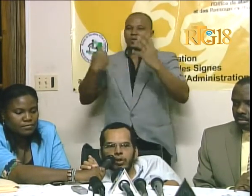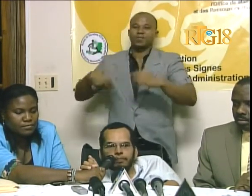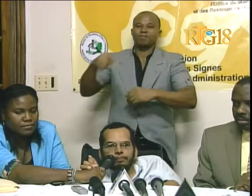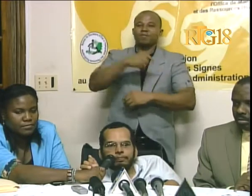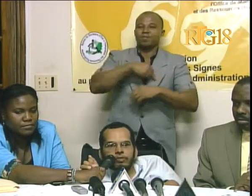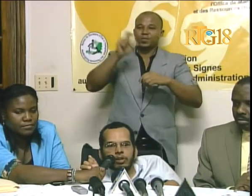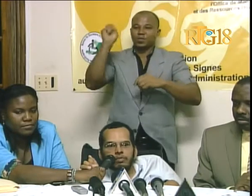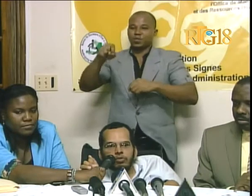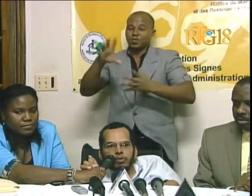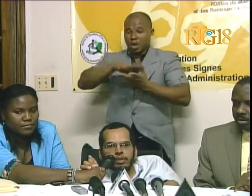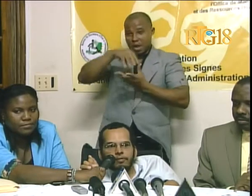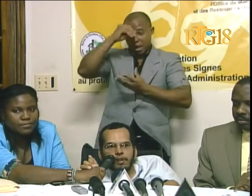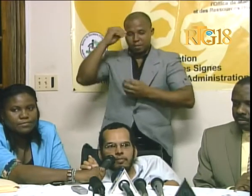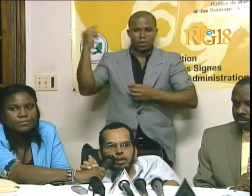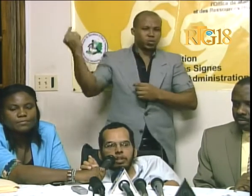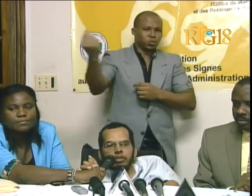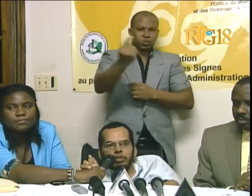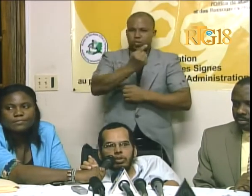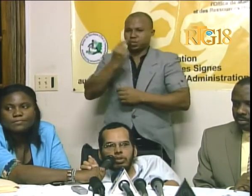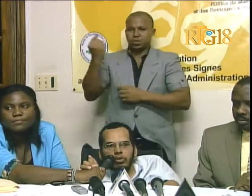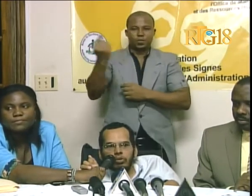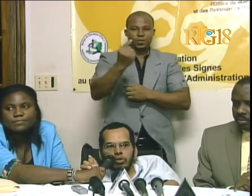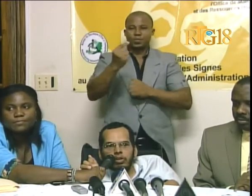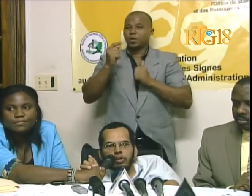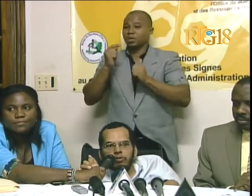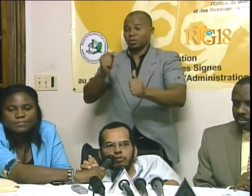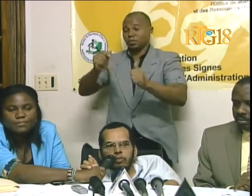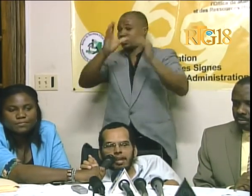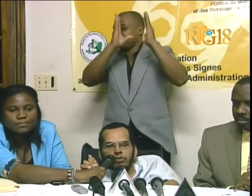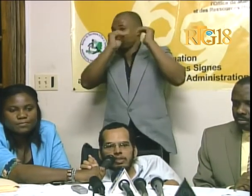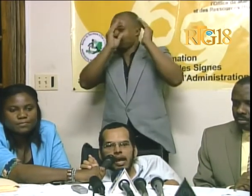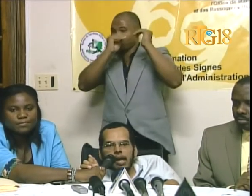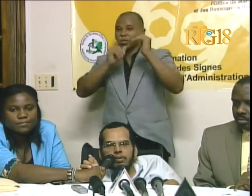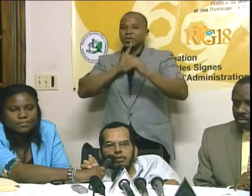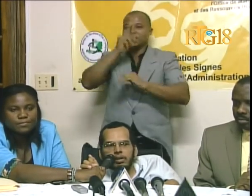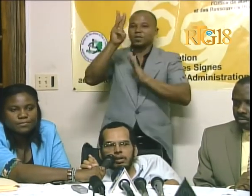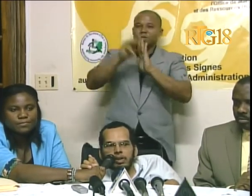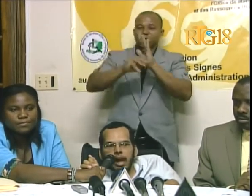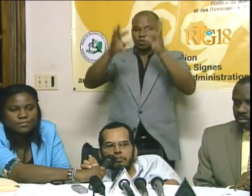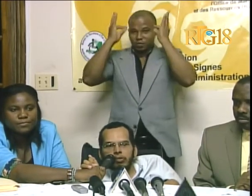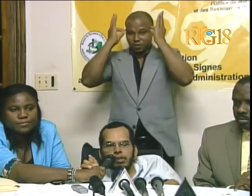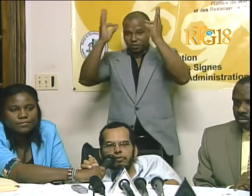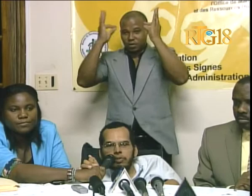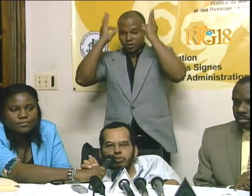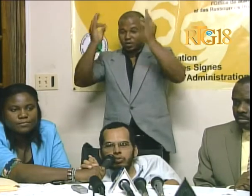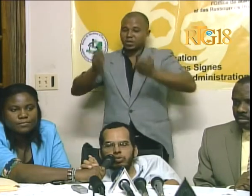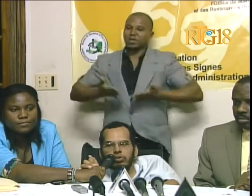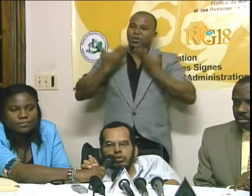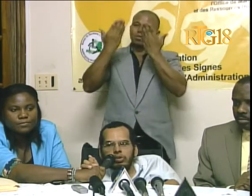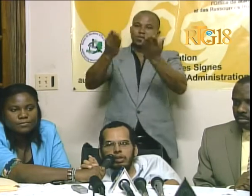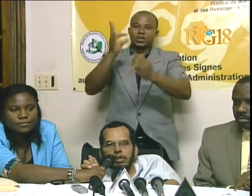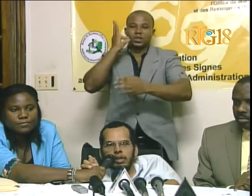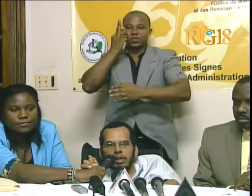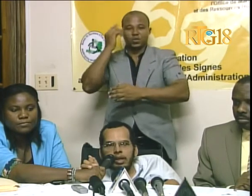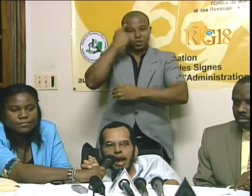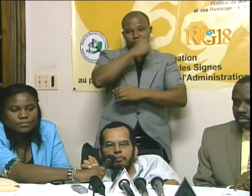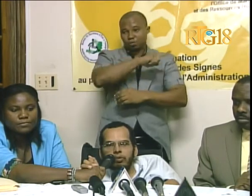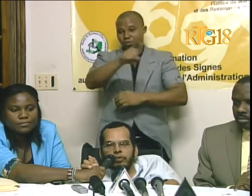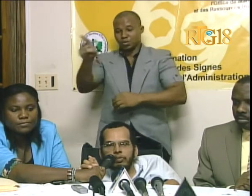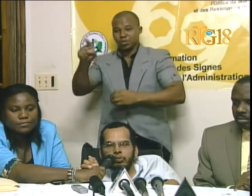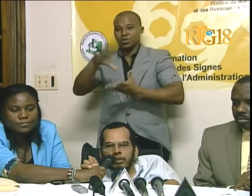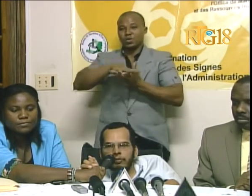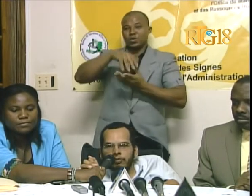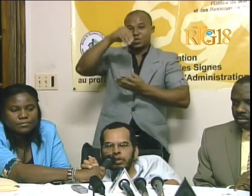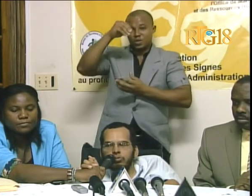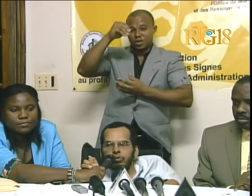Dok, mou souwete vremen ke formasyon sa apote fwe pou nou, et